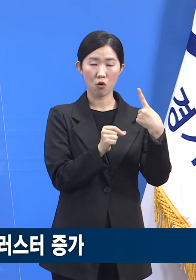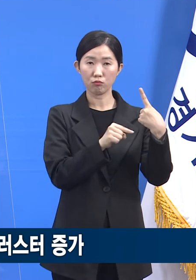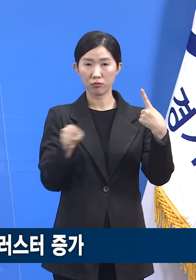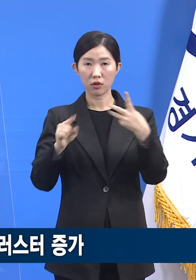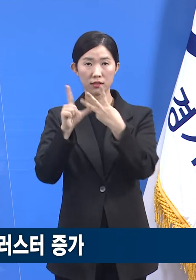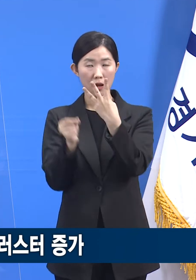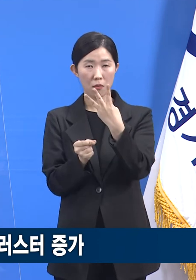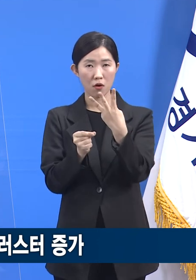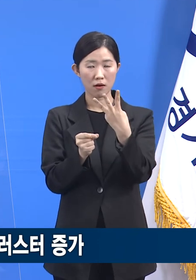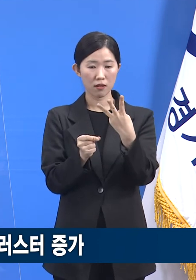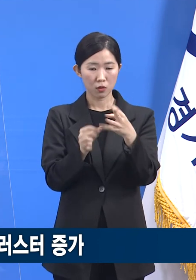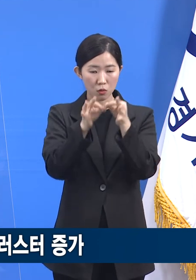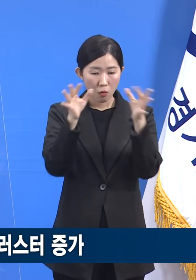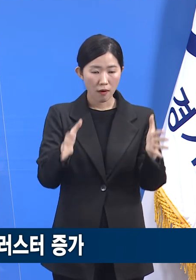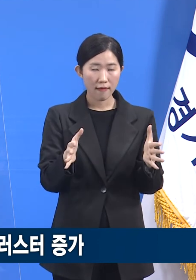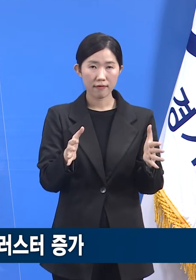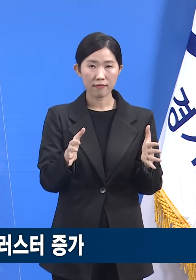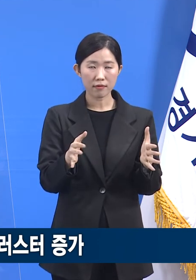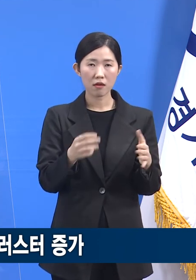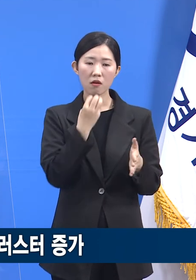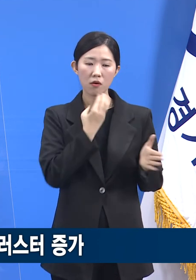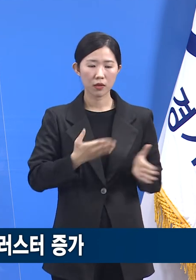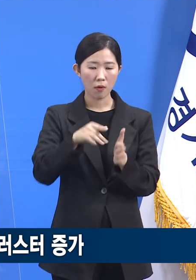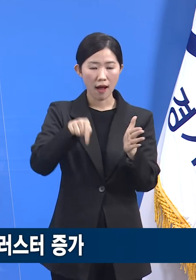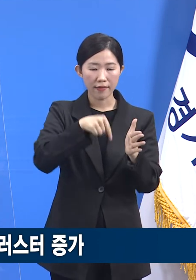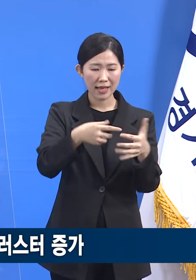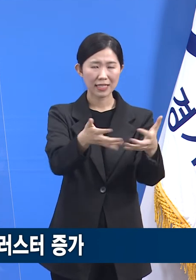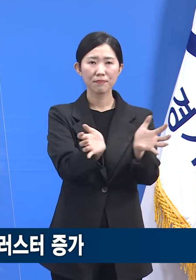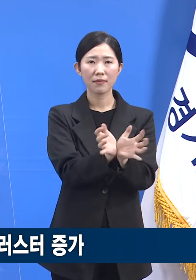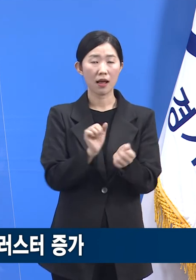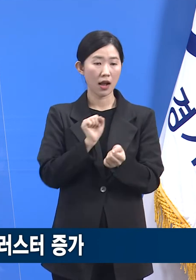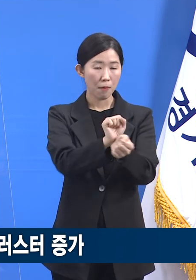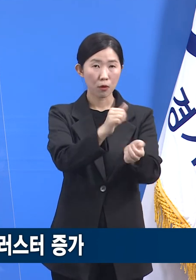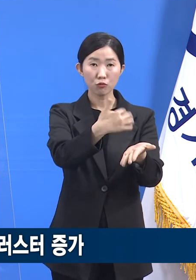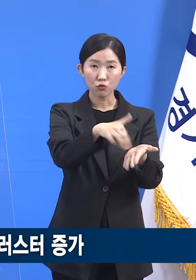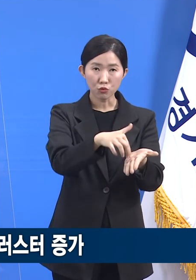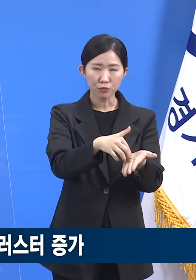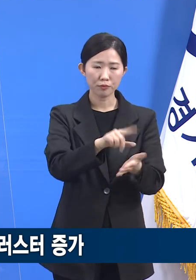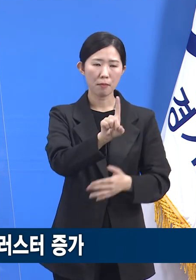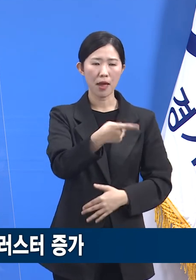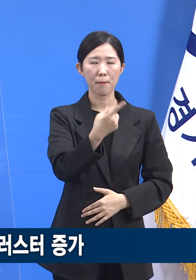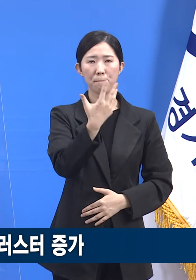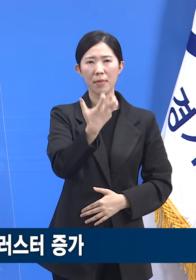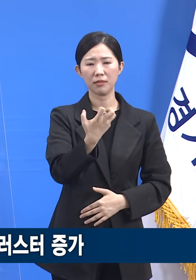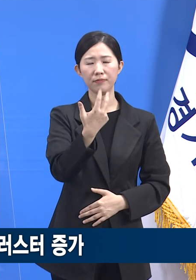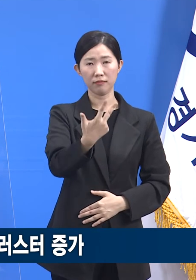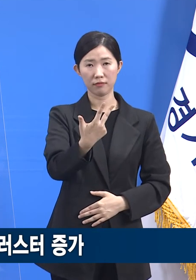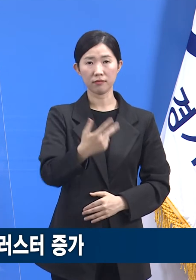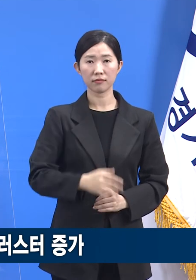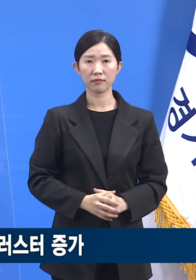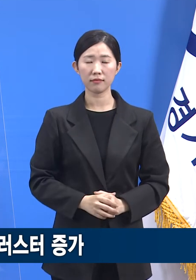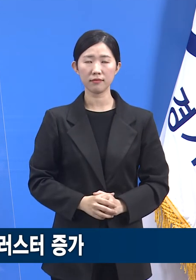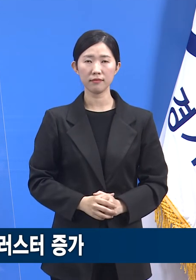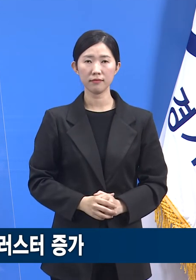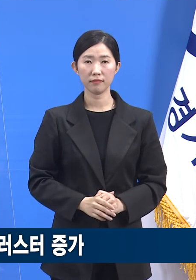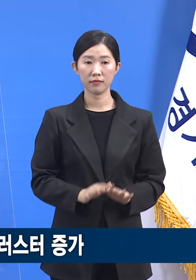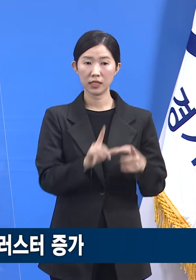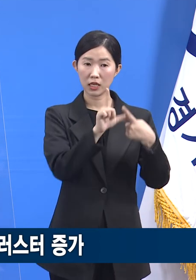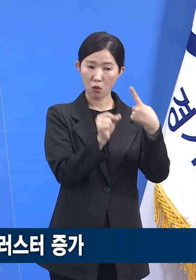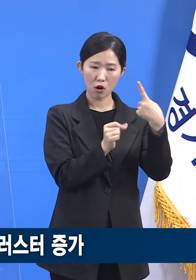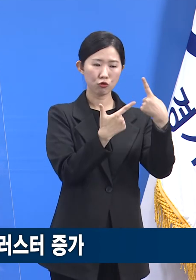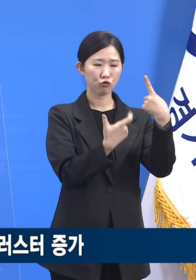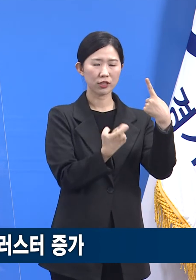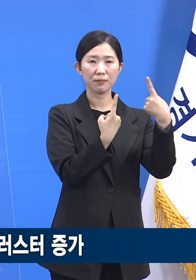동안 새롭게 발생한 도내 집단 감염 클러스터는 총 187개입니다. 1월에